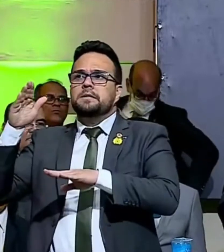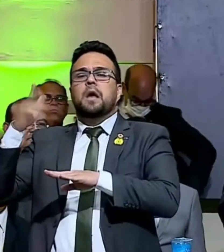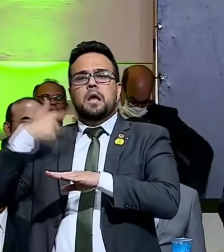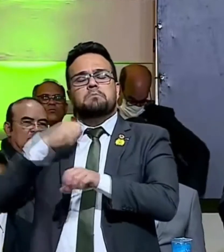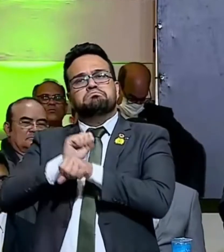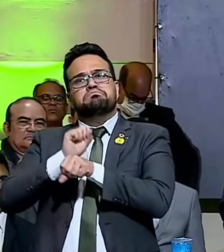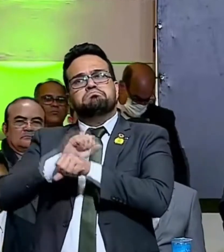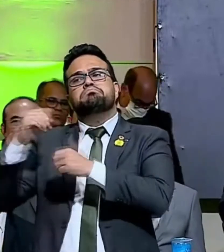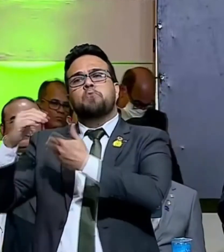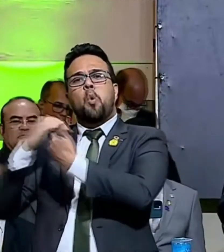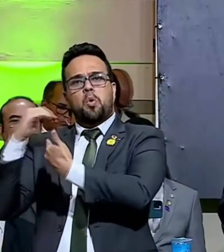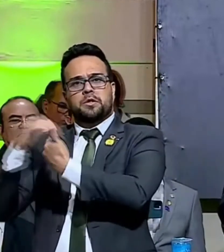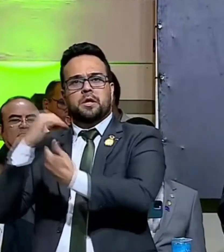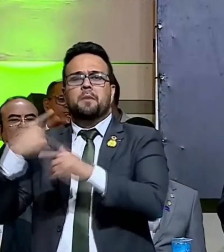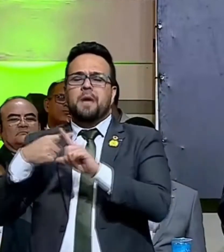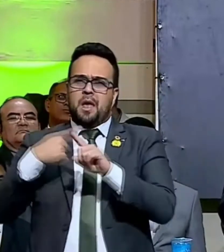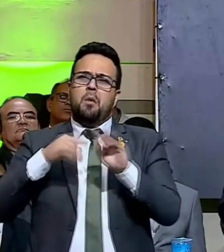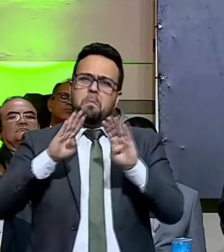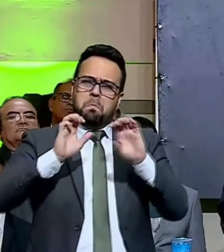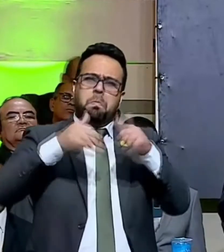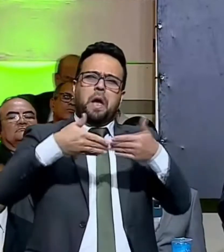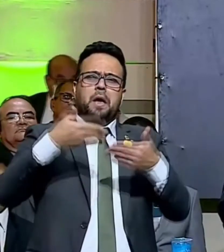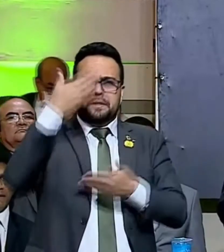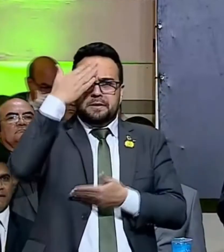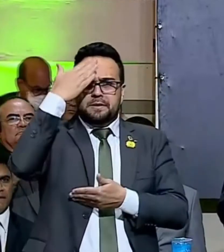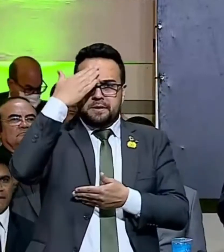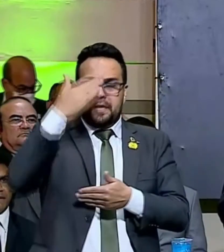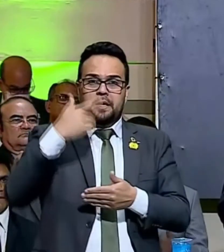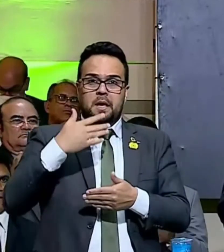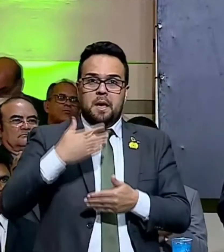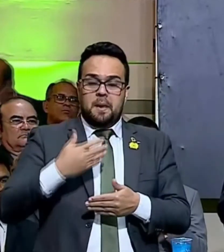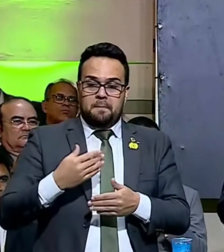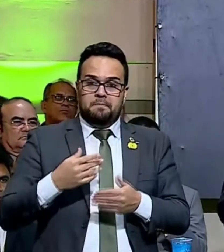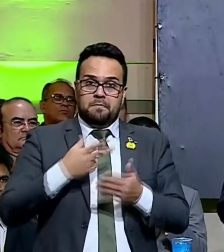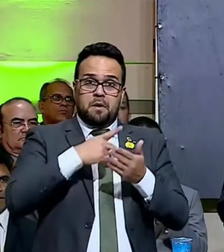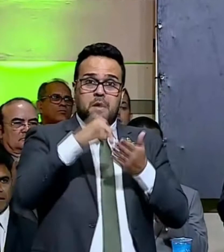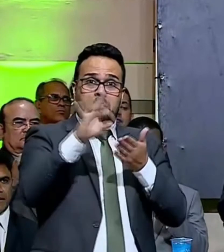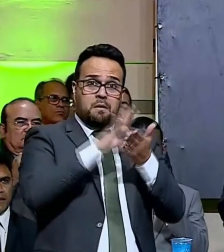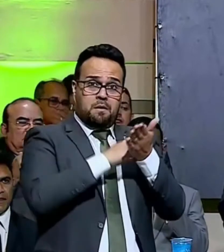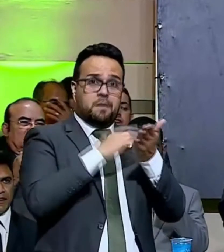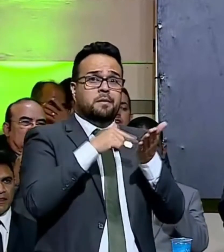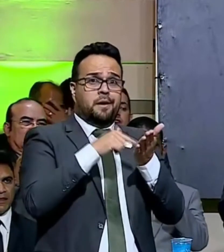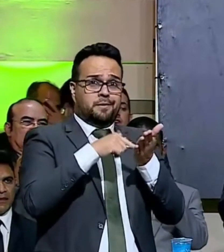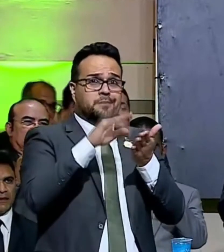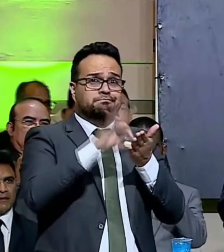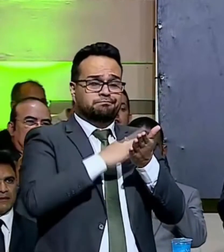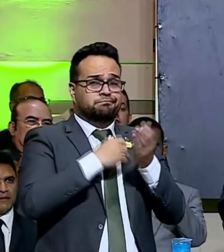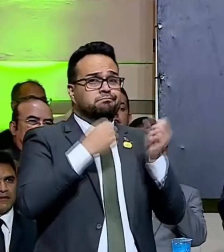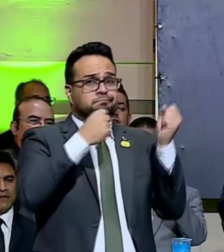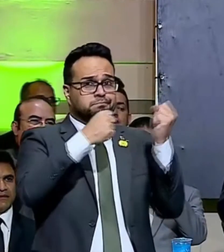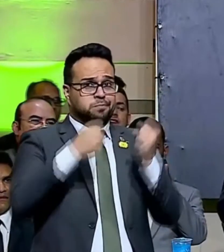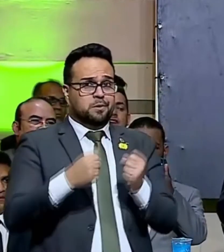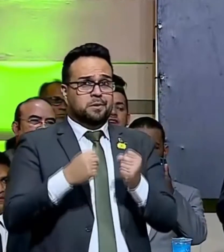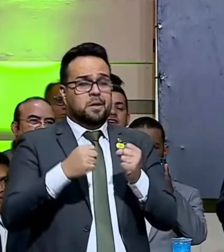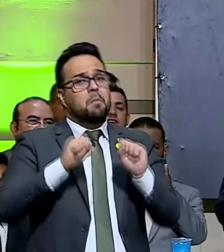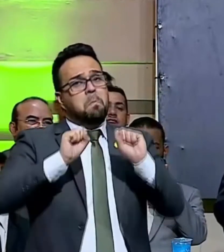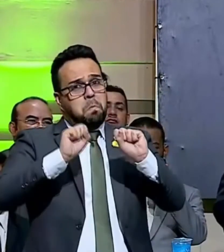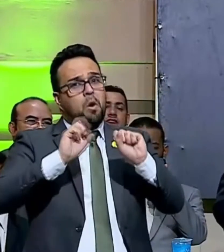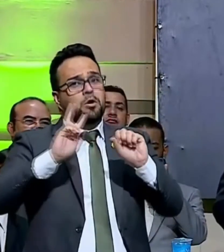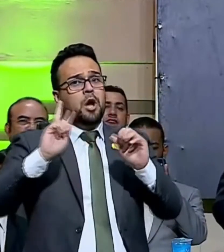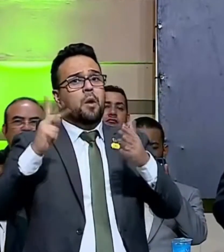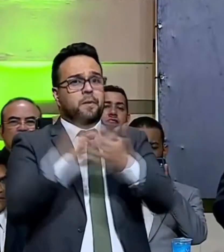experientes, porque bem sei que da minha caneta tudo pode